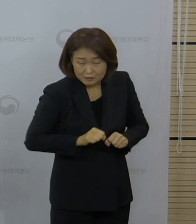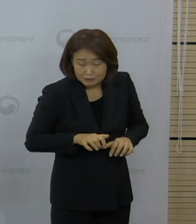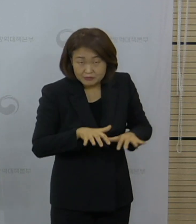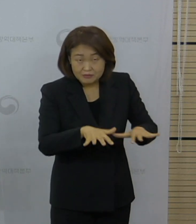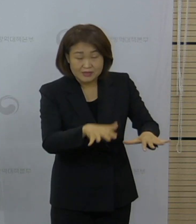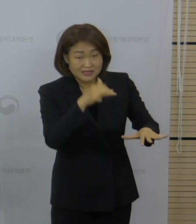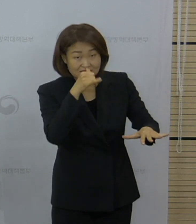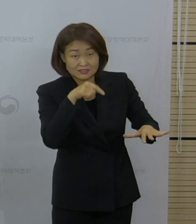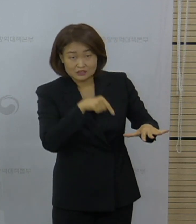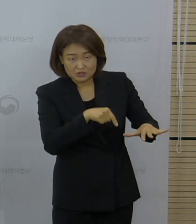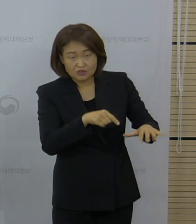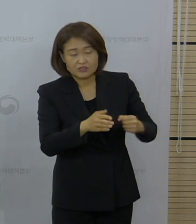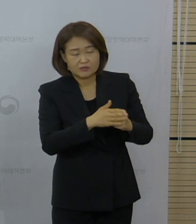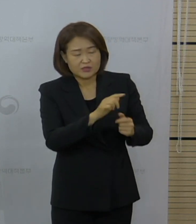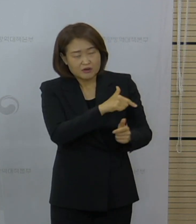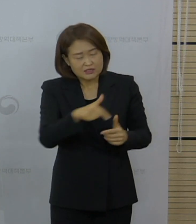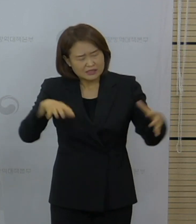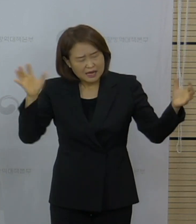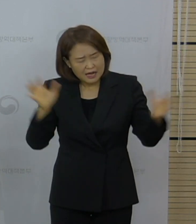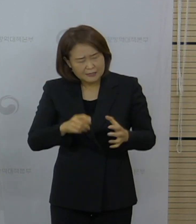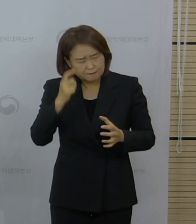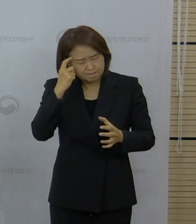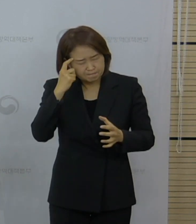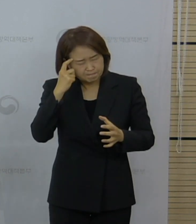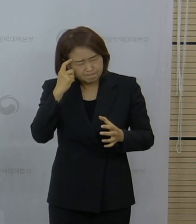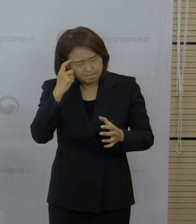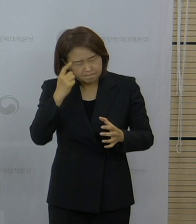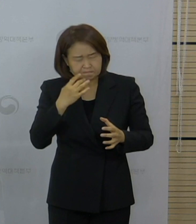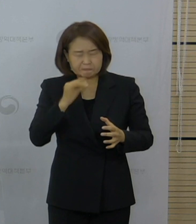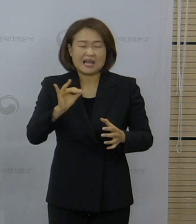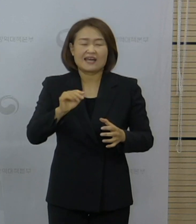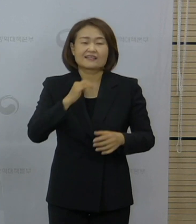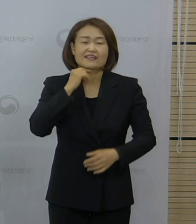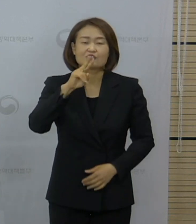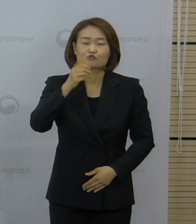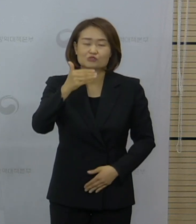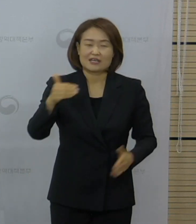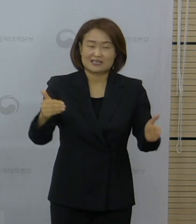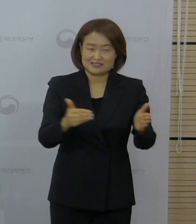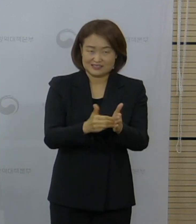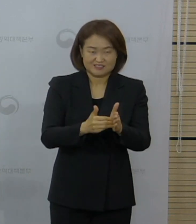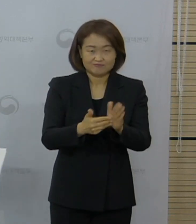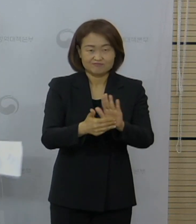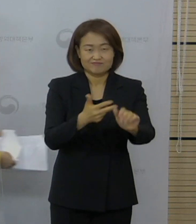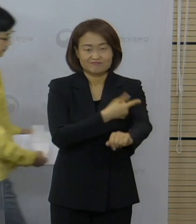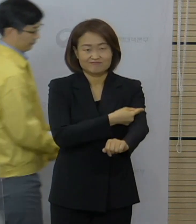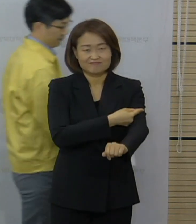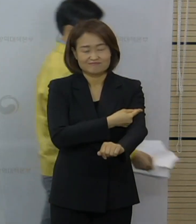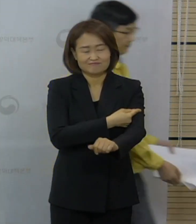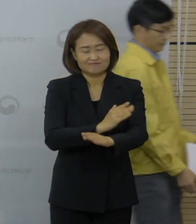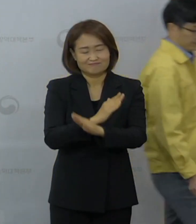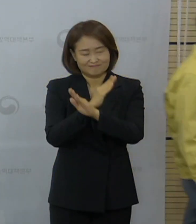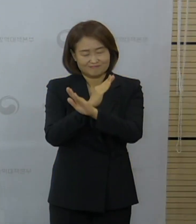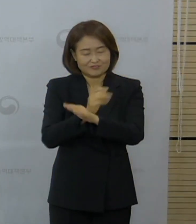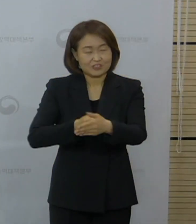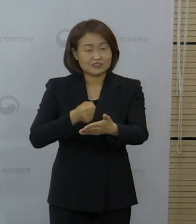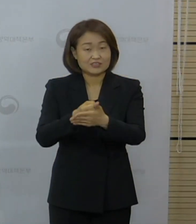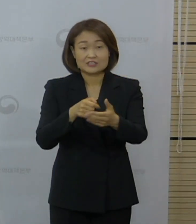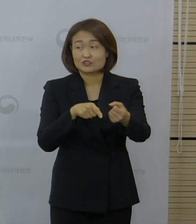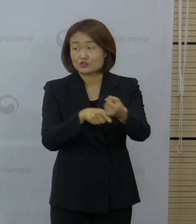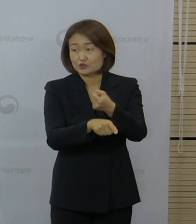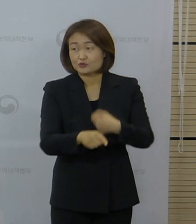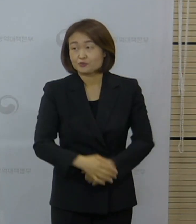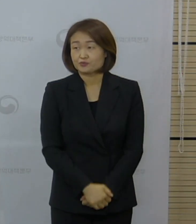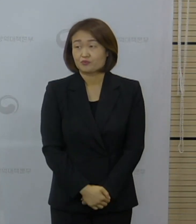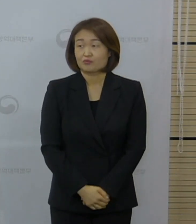종합적으로 고려한 상황입니다. 네, 다음은 백신 도입과 관련된 질문 드리겠습니다. 동아일보 이지훈 기자님이